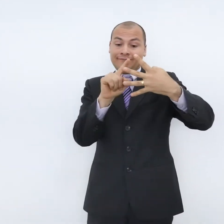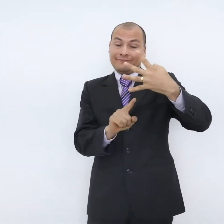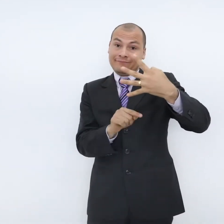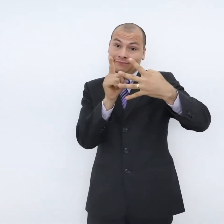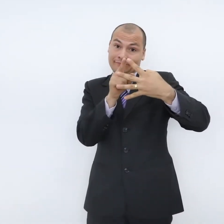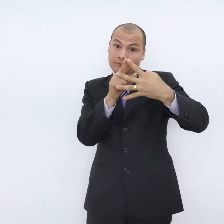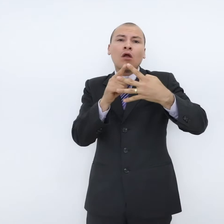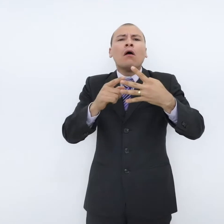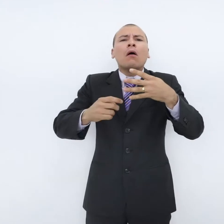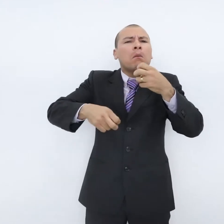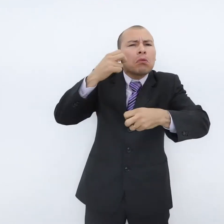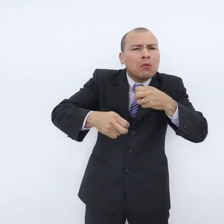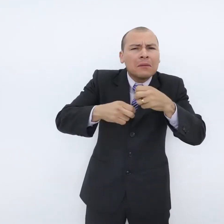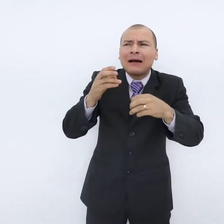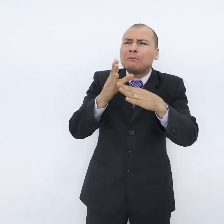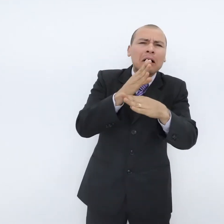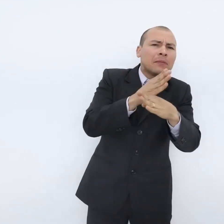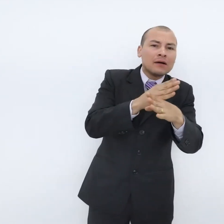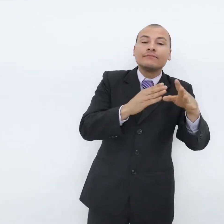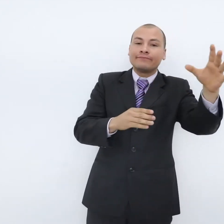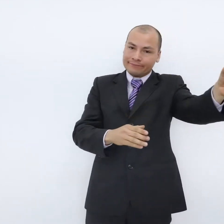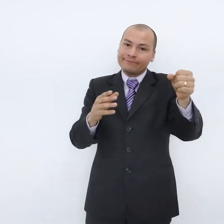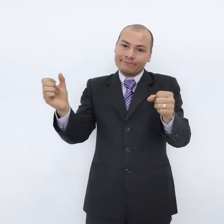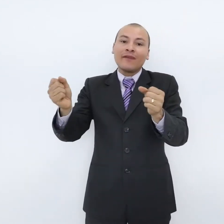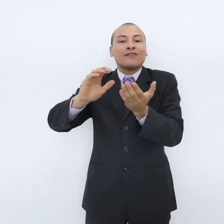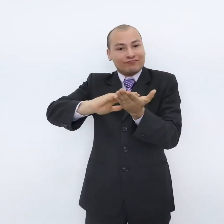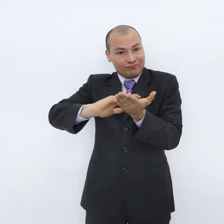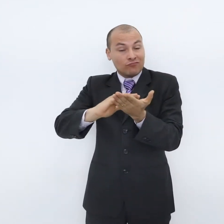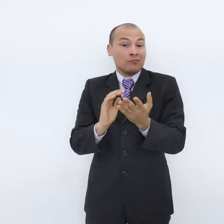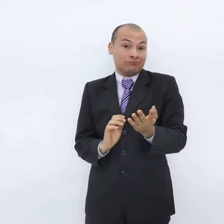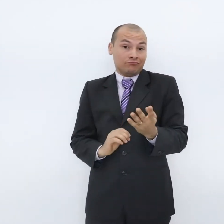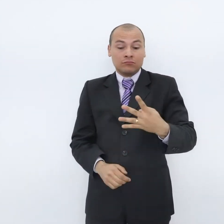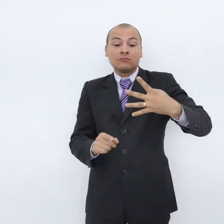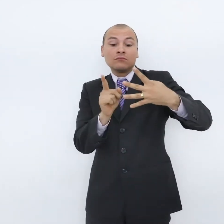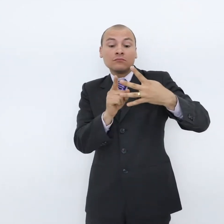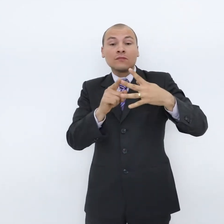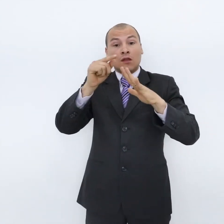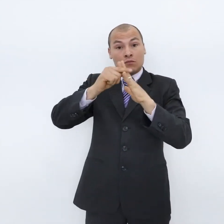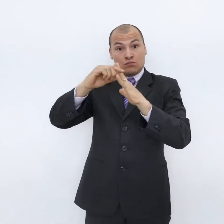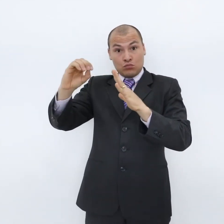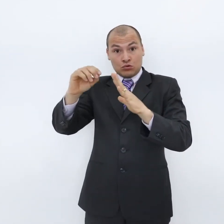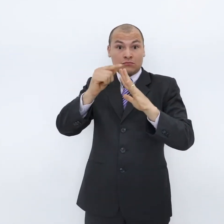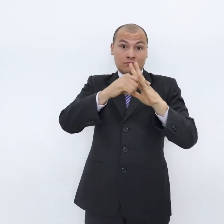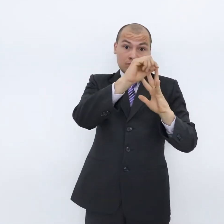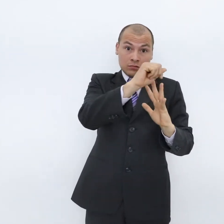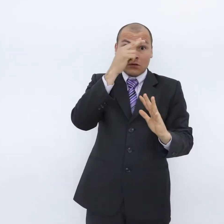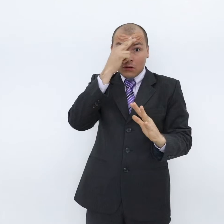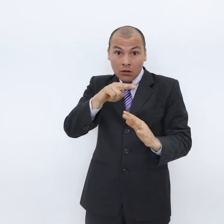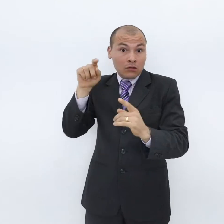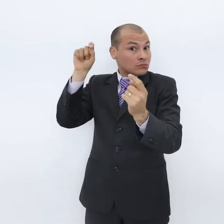de Bogotá a que se acerque a las casas de justicia y acceda a servicios tales como